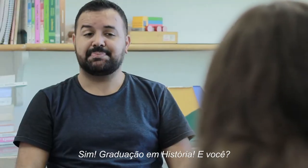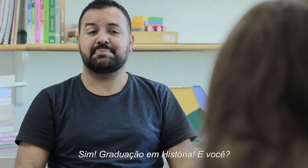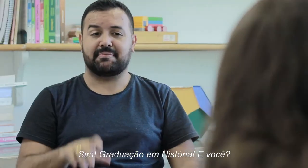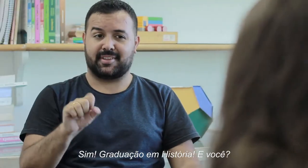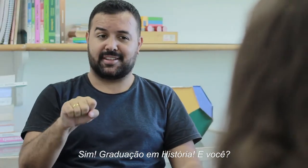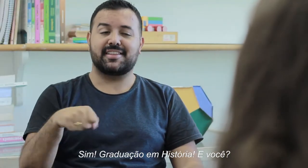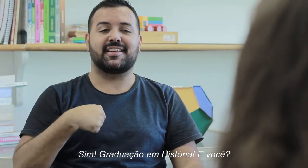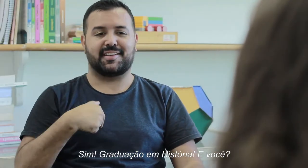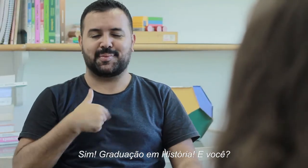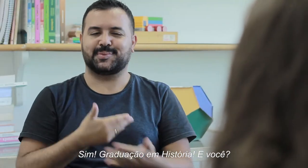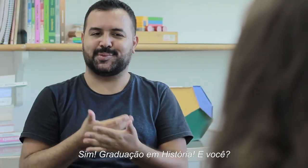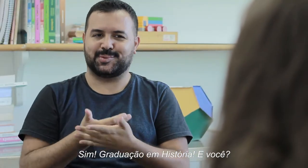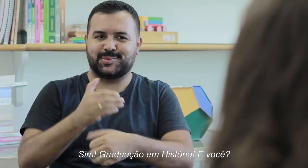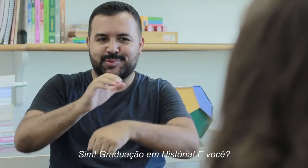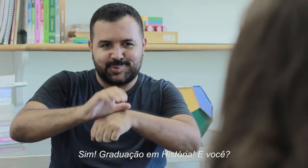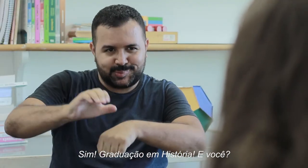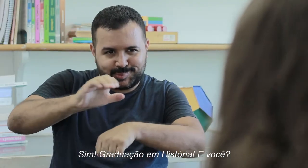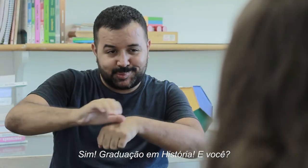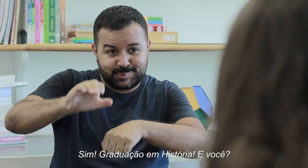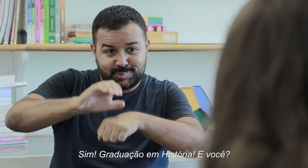Estudo sim, eu faço graduação em História.